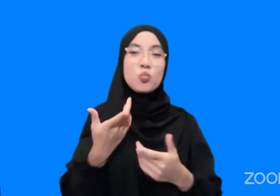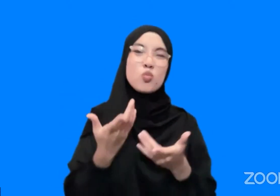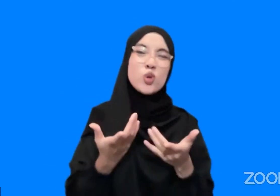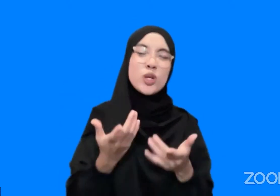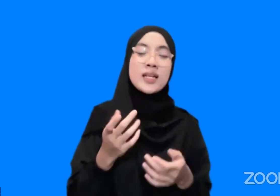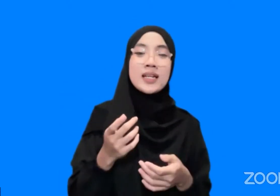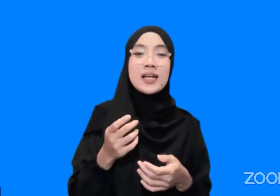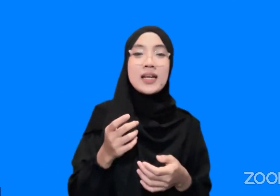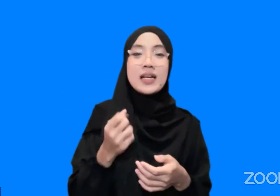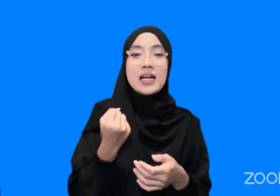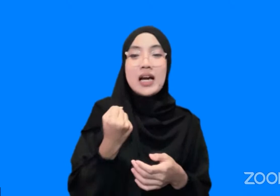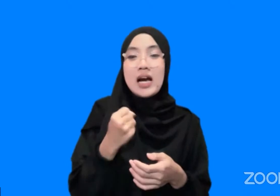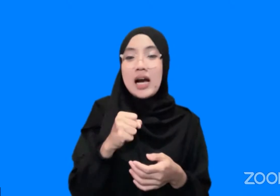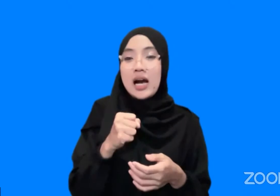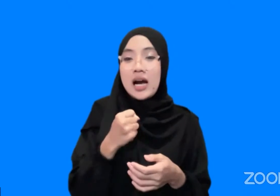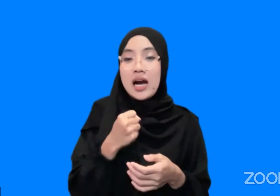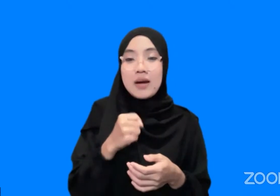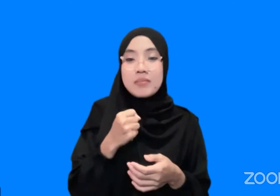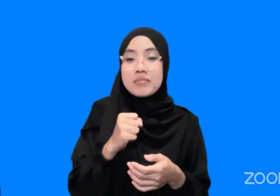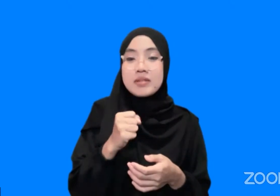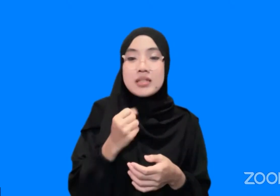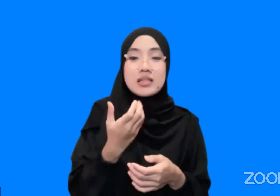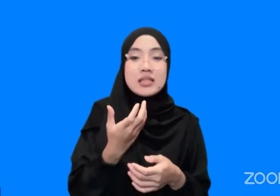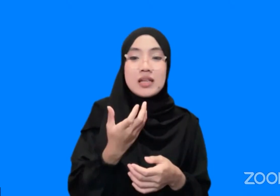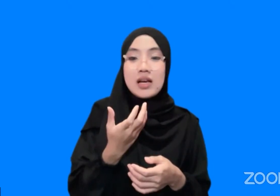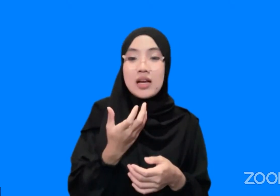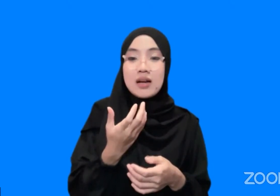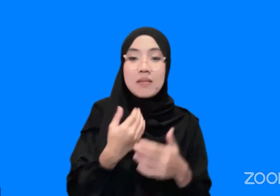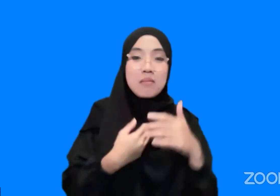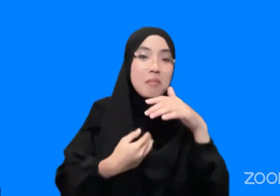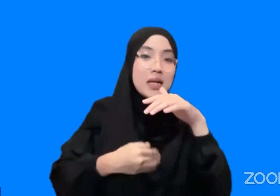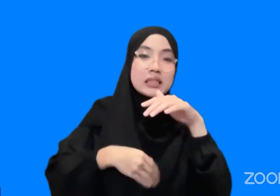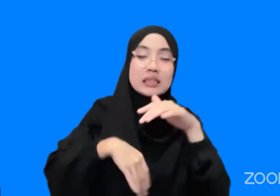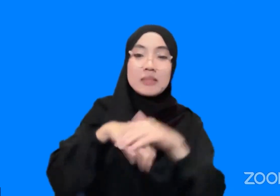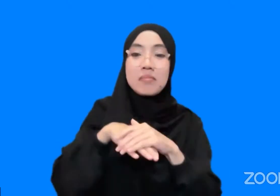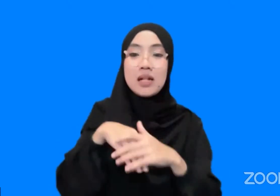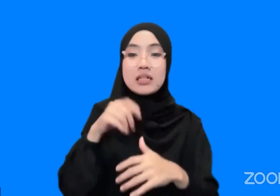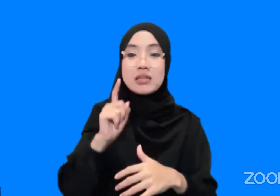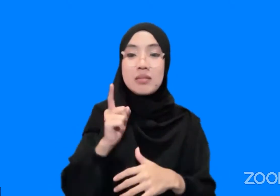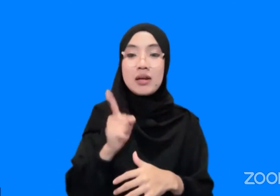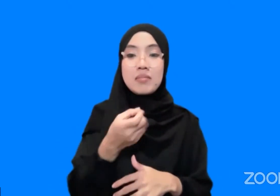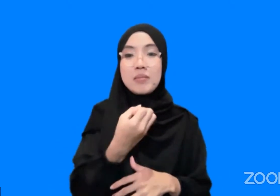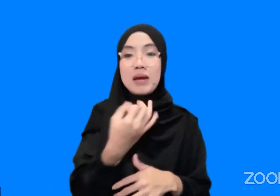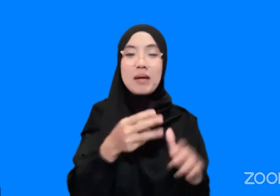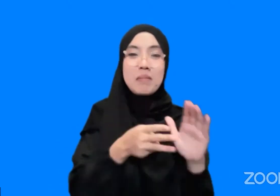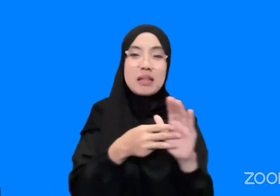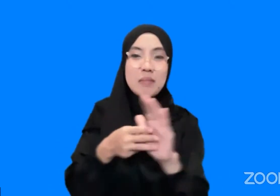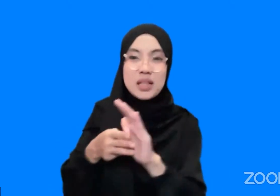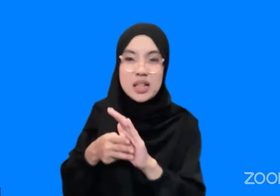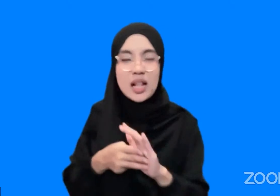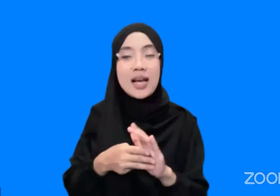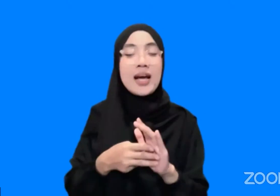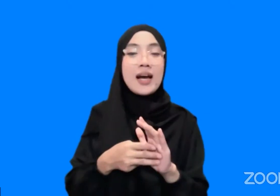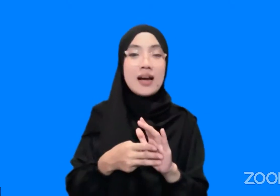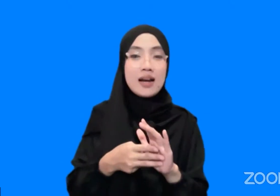tidak bisa belum bisa maksimal karena beberapa lain hal mudah-mudahan